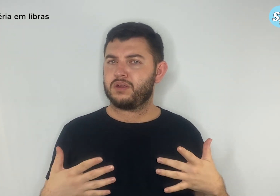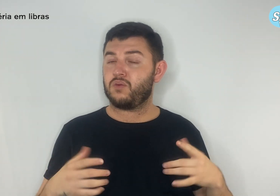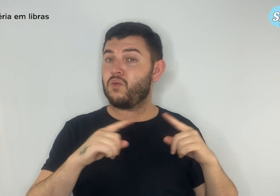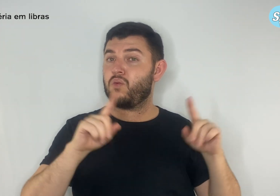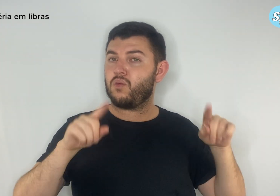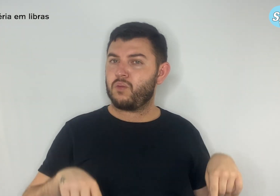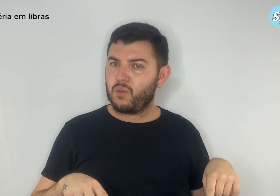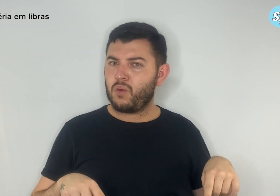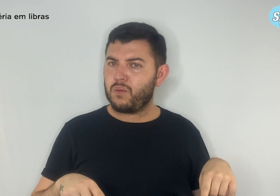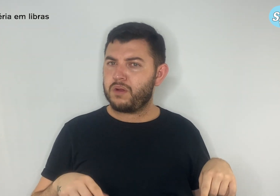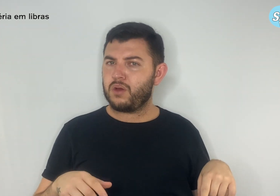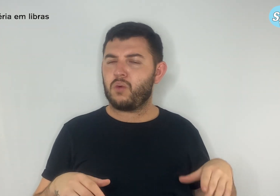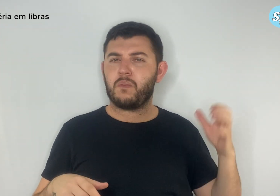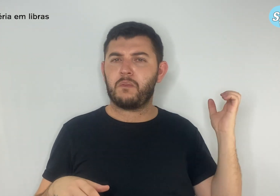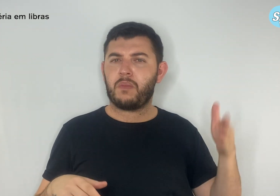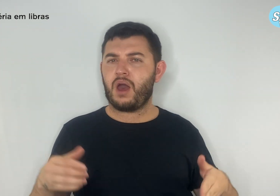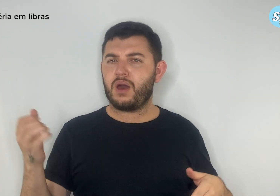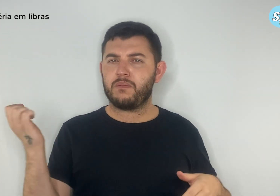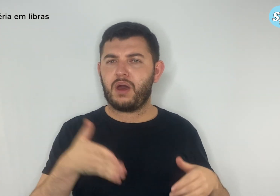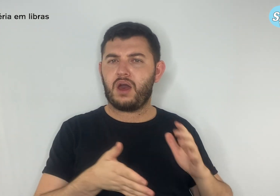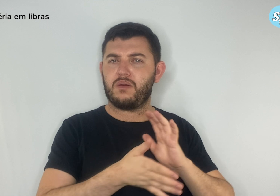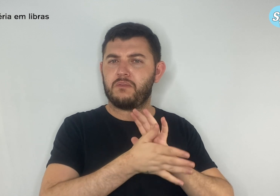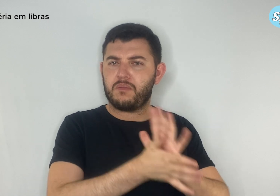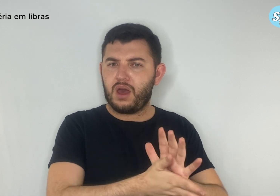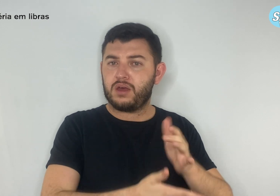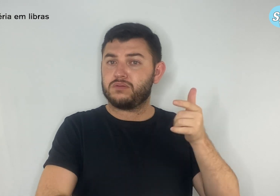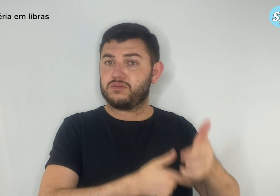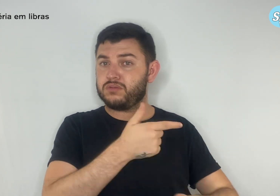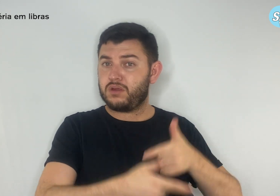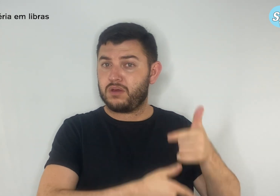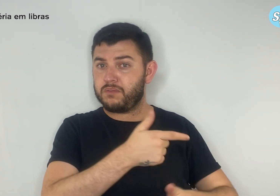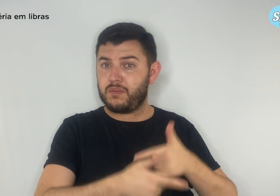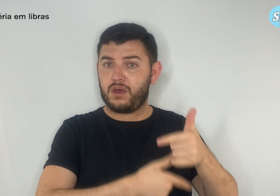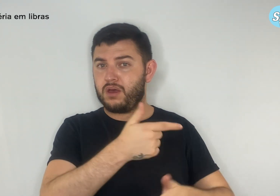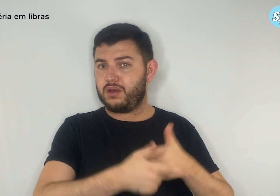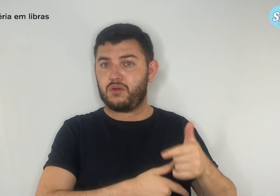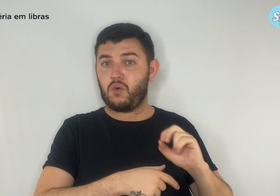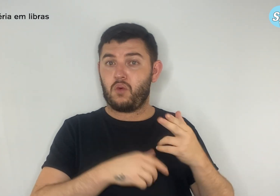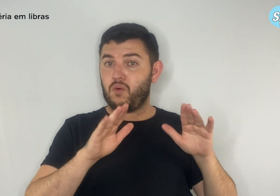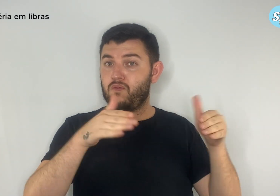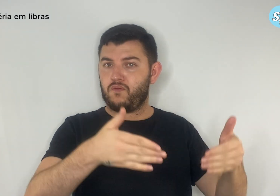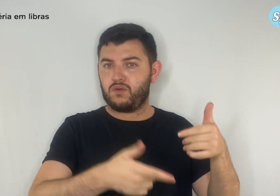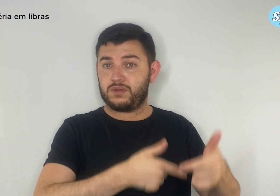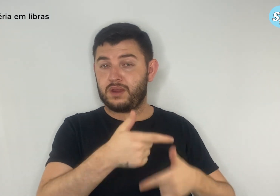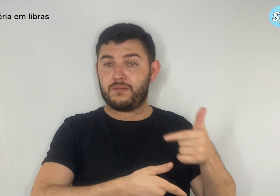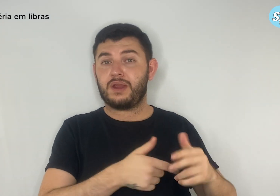público no exercício da função ou em razão dela é crime e pode resultar